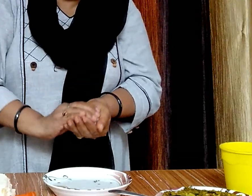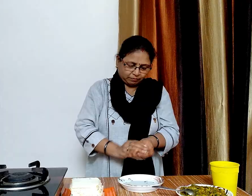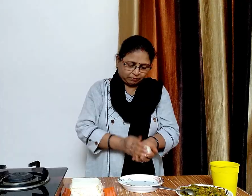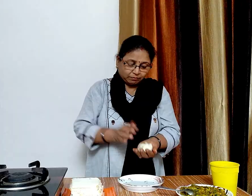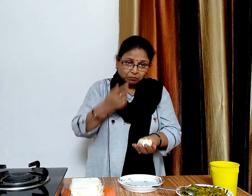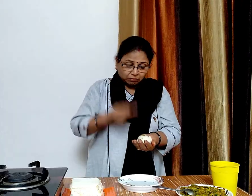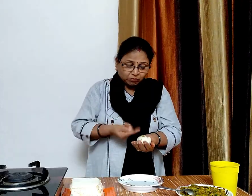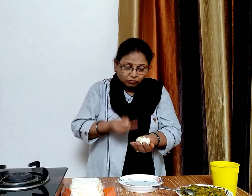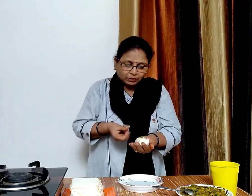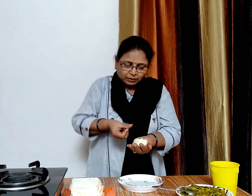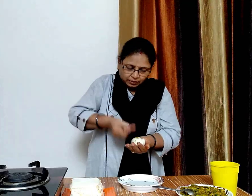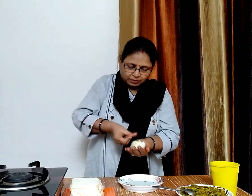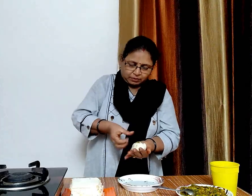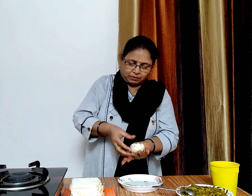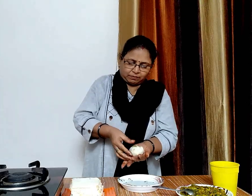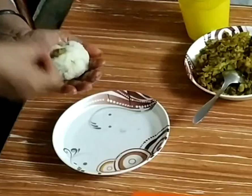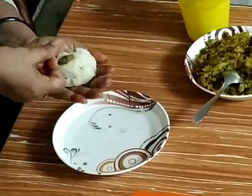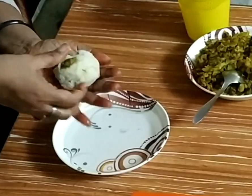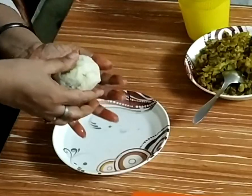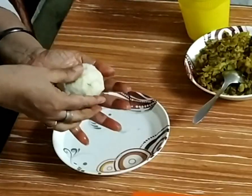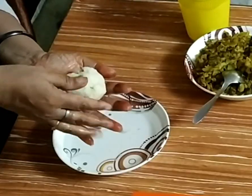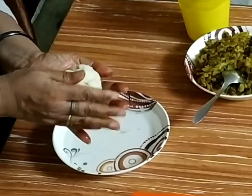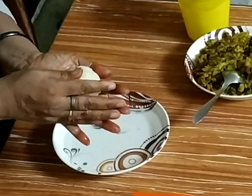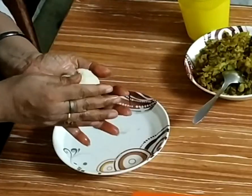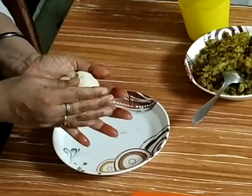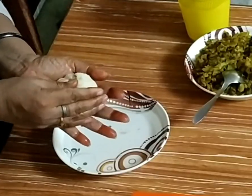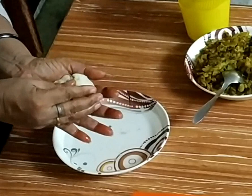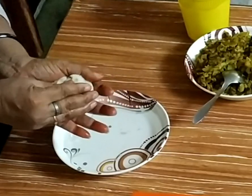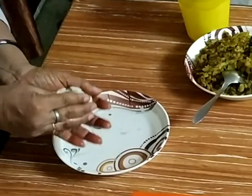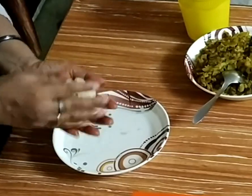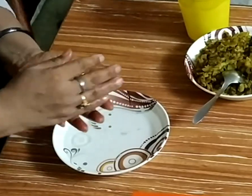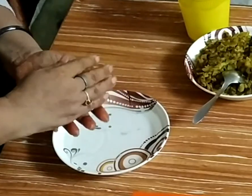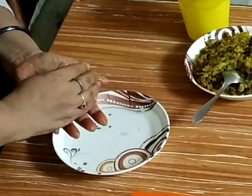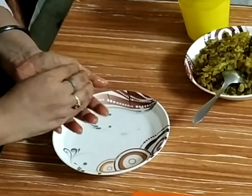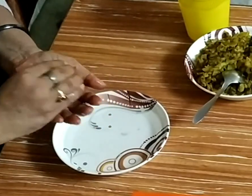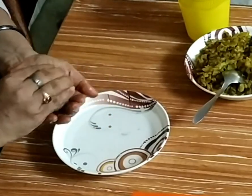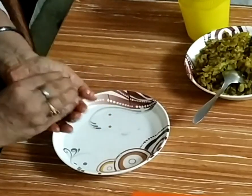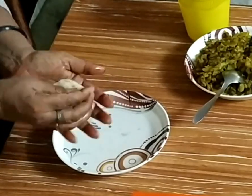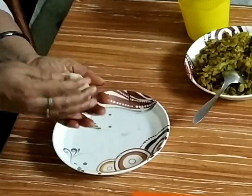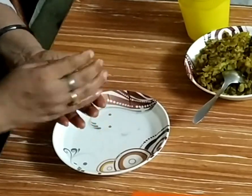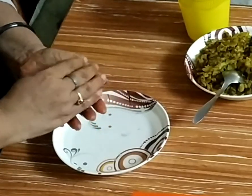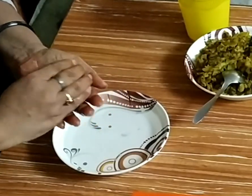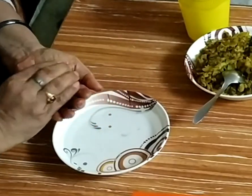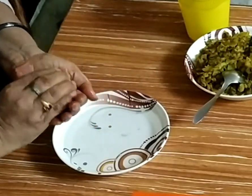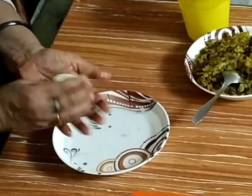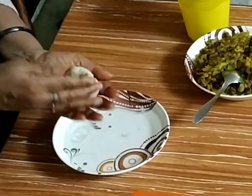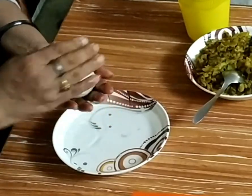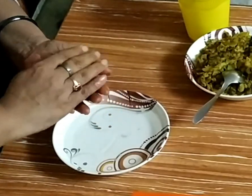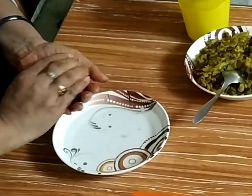अगर फिलिंग भार निकले तो आप उसे अंगूर्टे से दबाते हुए और फोल्ड करते हुए रोल बना सकते हैं